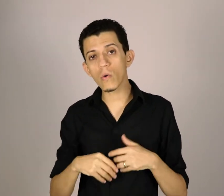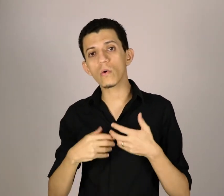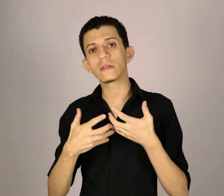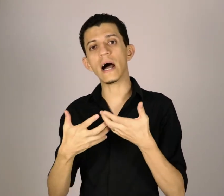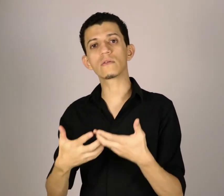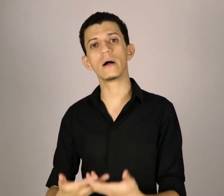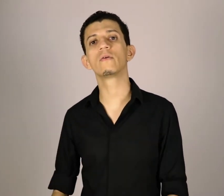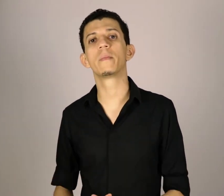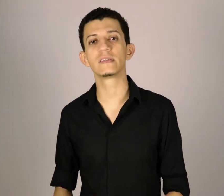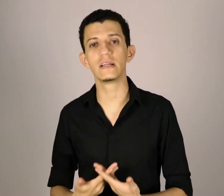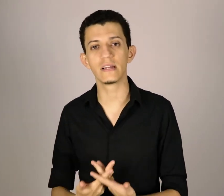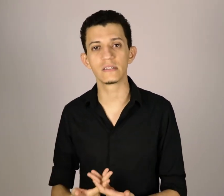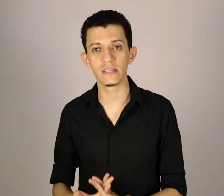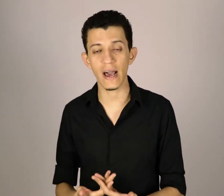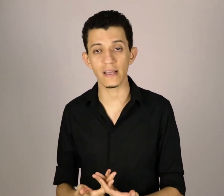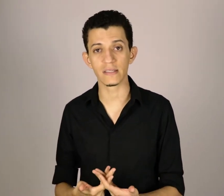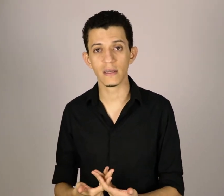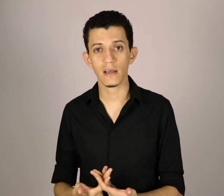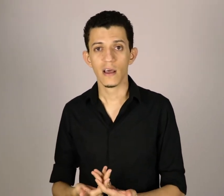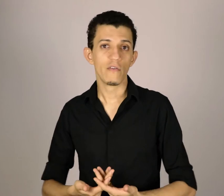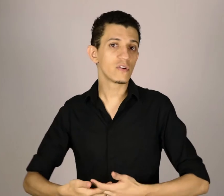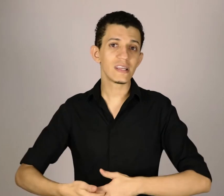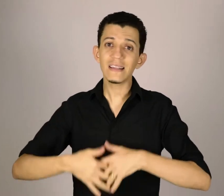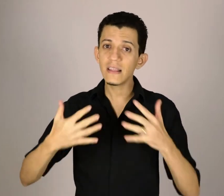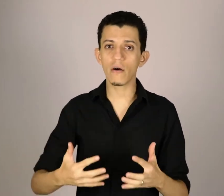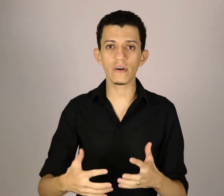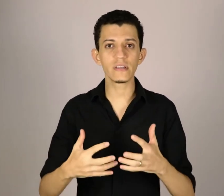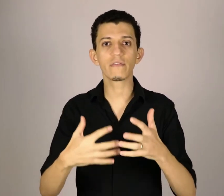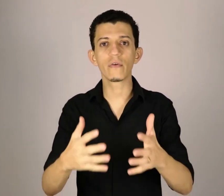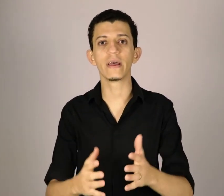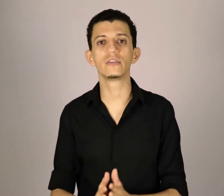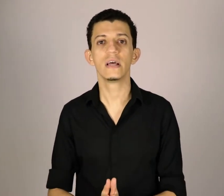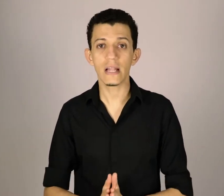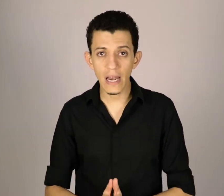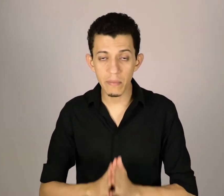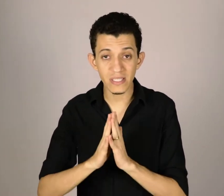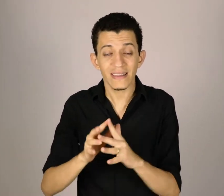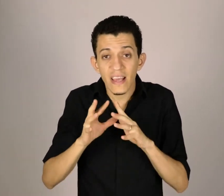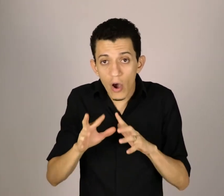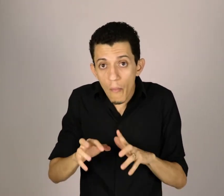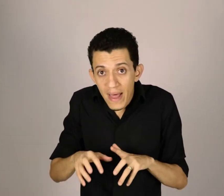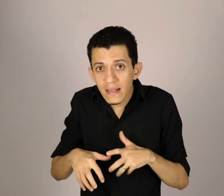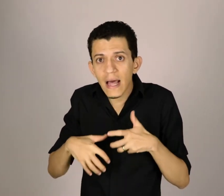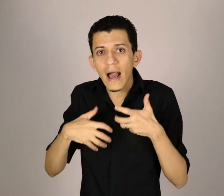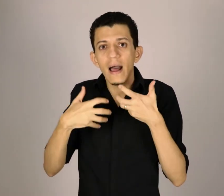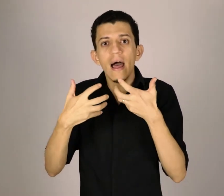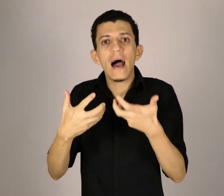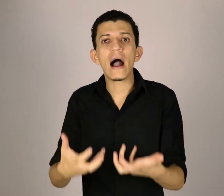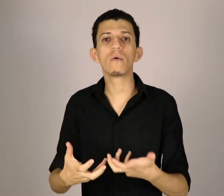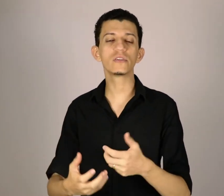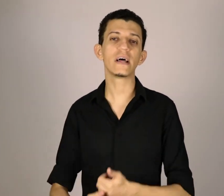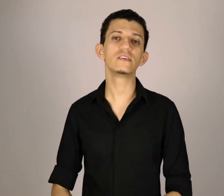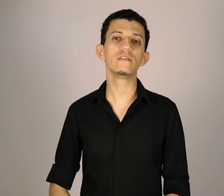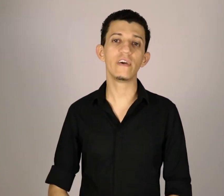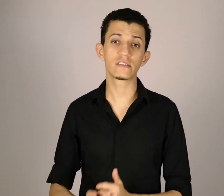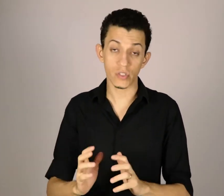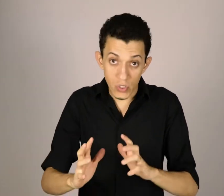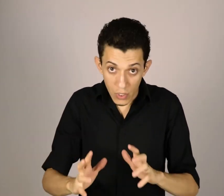contato com a língua brasileira de sinais, você não vai ser fluente na Libra. Você tem que aumentar a quantidade de vezes, seu